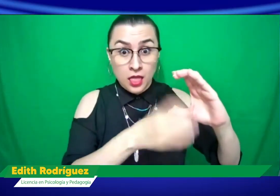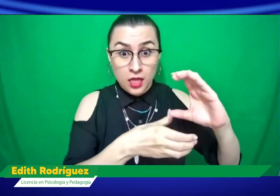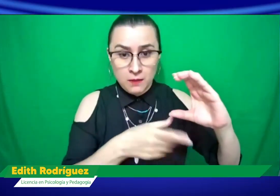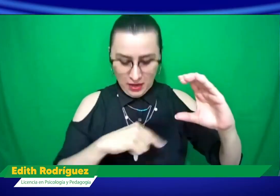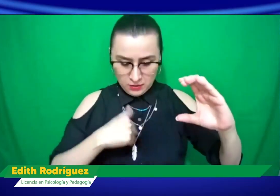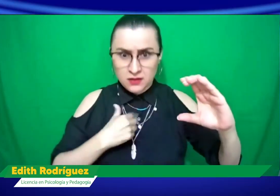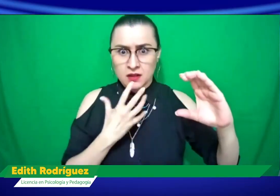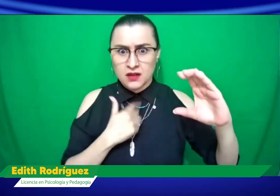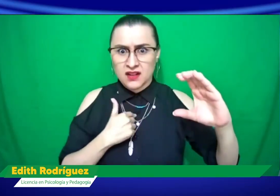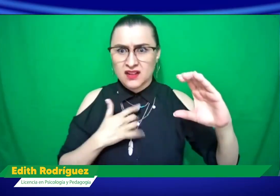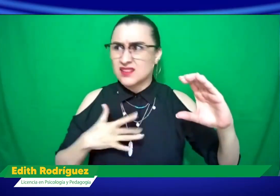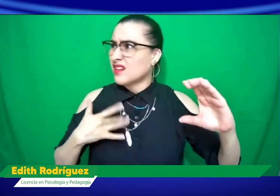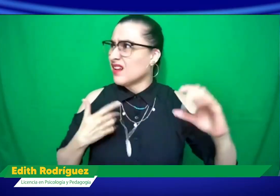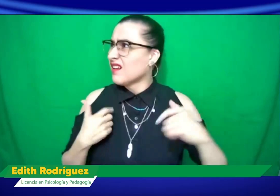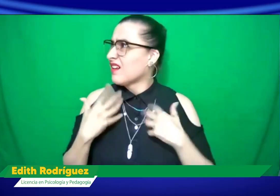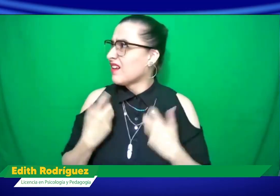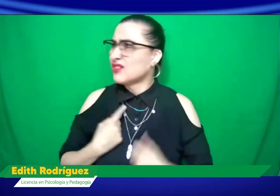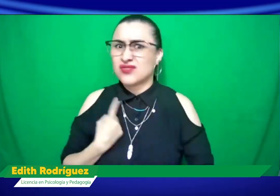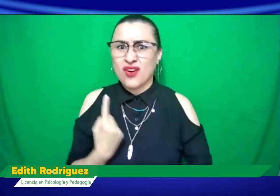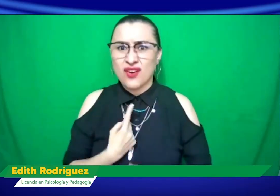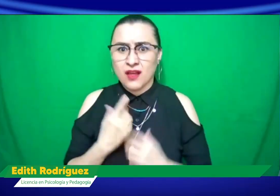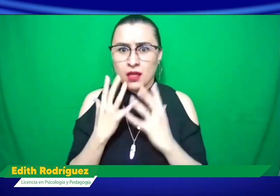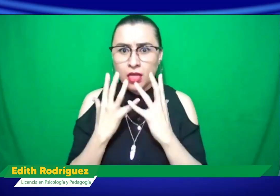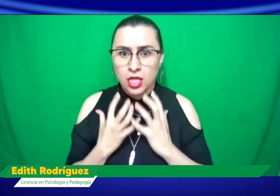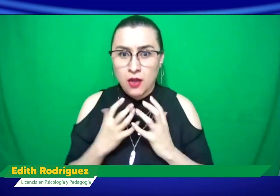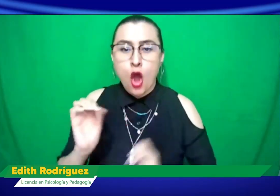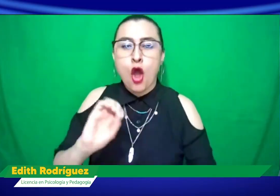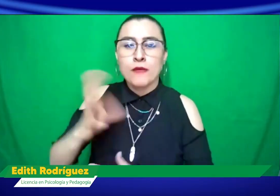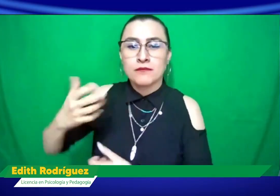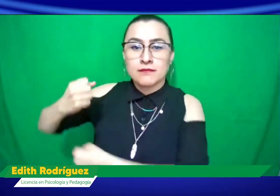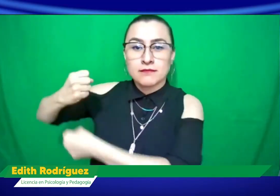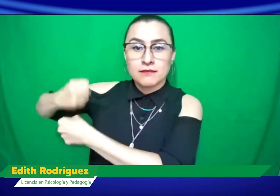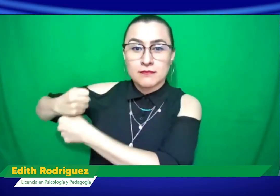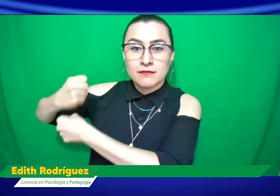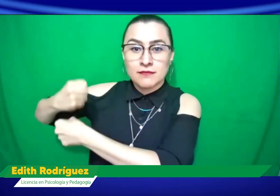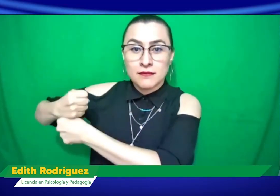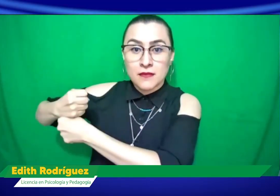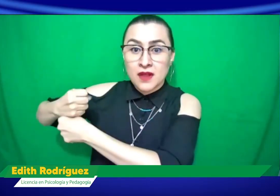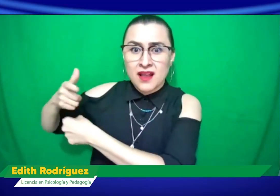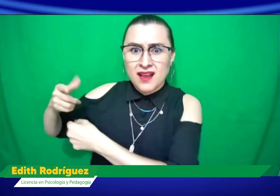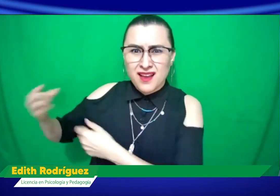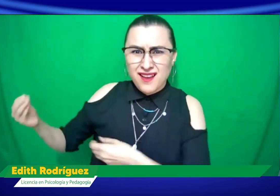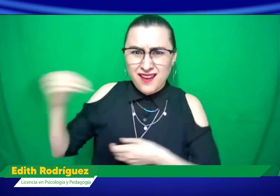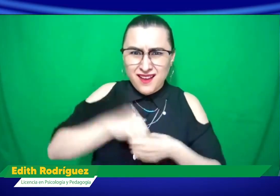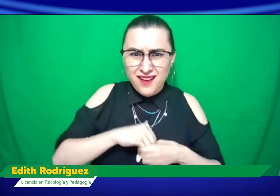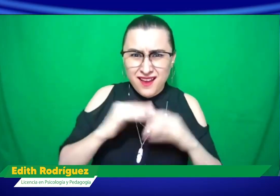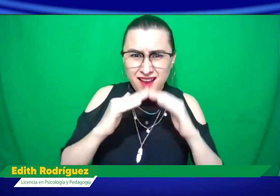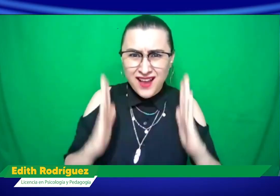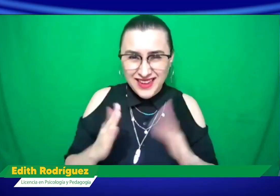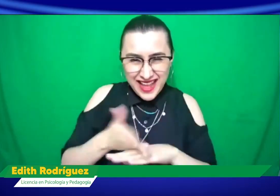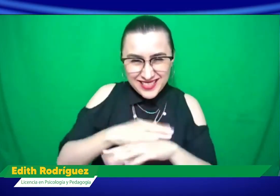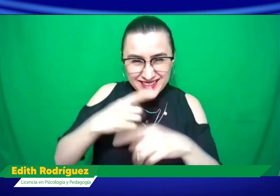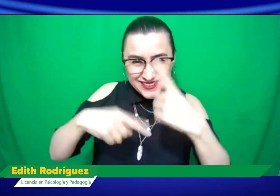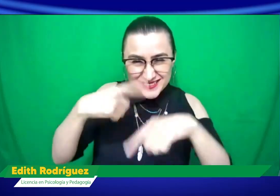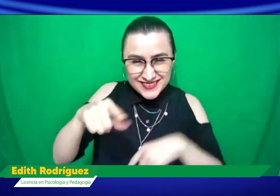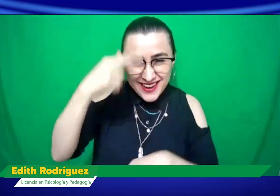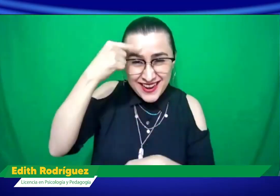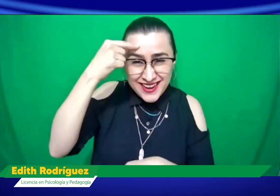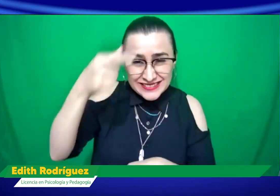comunicarse, pero si no me puedo comunicar, si yo me siento solo, me voy a deprimir. O por ejemplo, si además, por